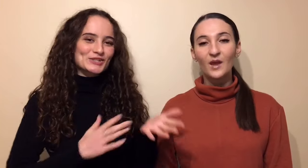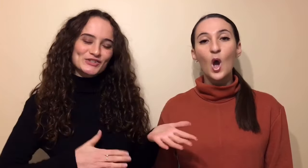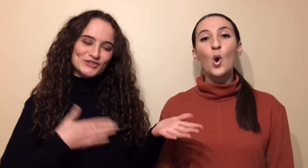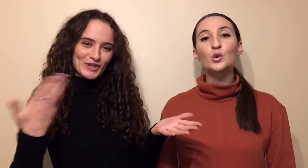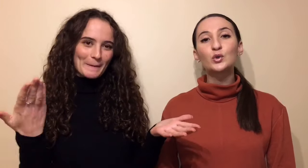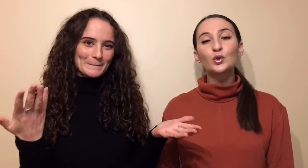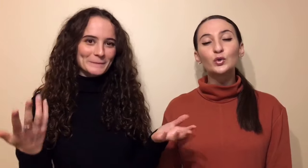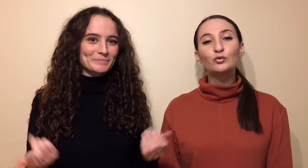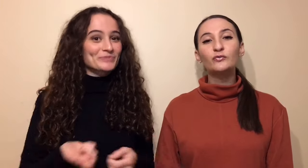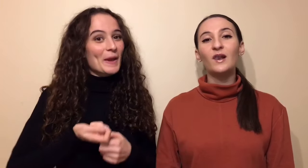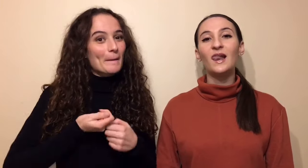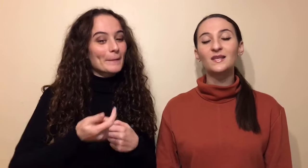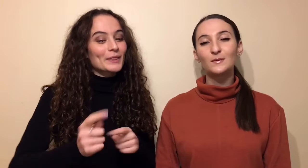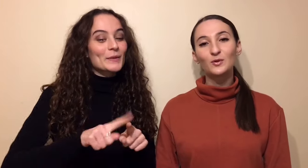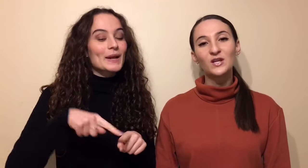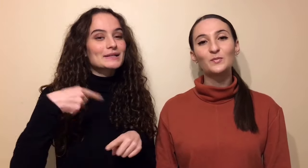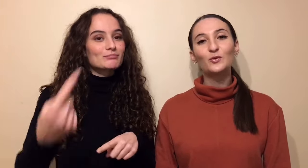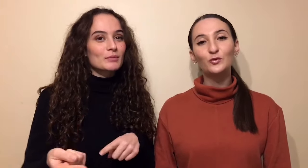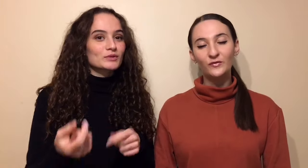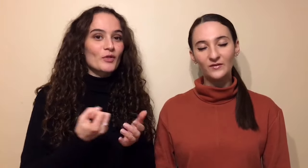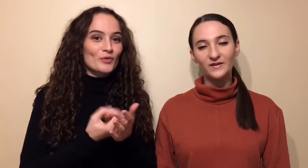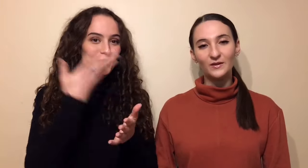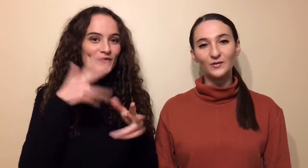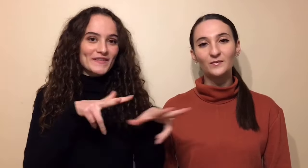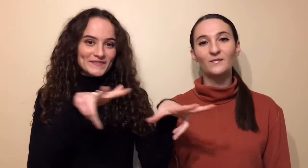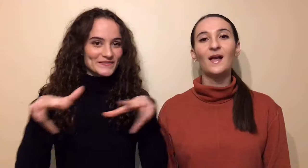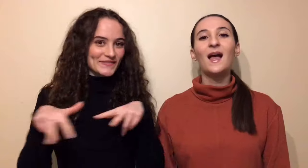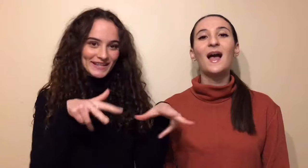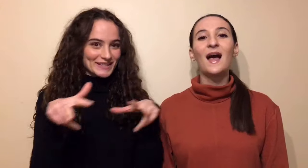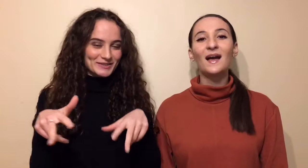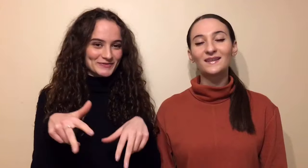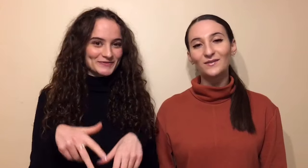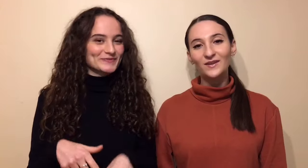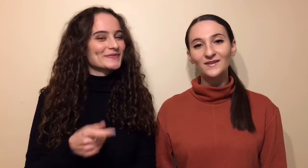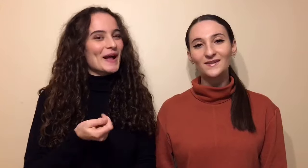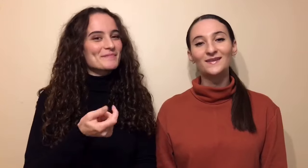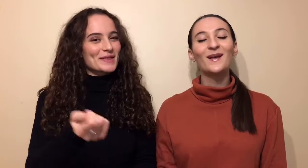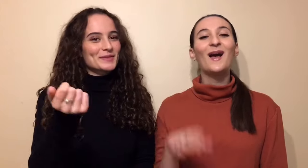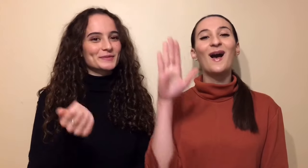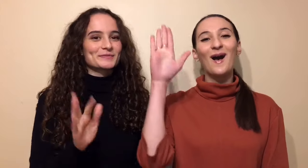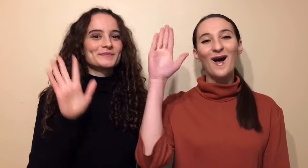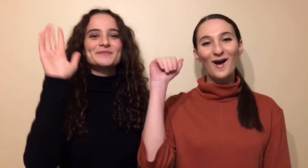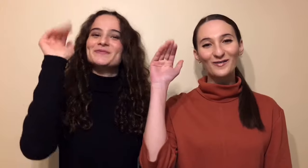On se retrouve la semaine prochaine pour une nouvelle vidéo. A très vite. Au revoir.